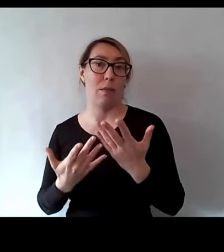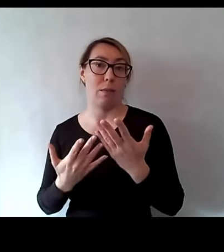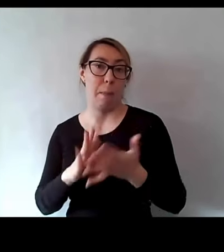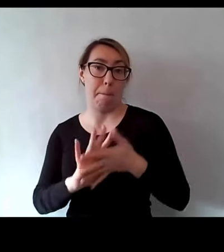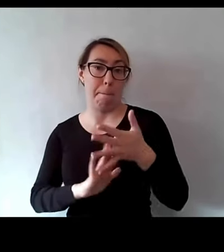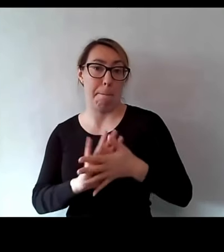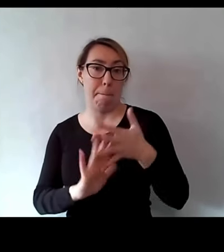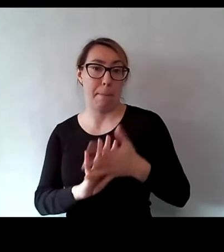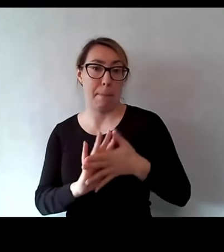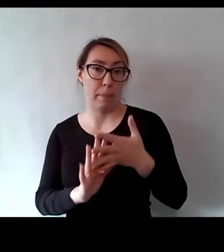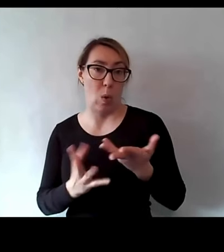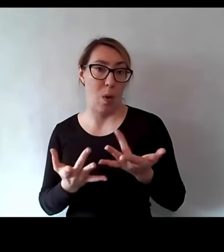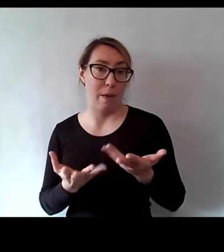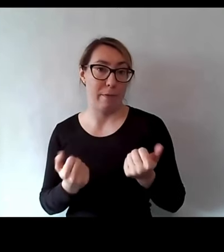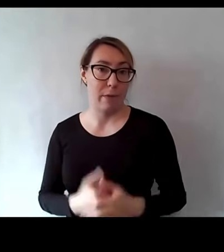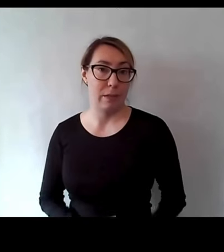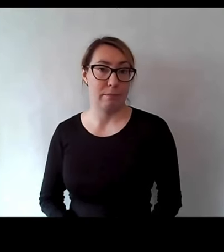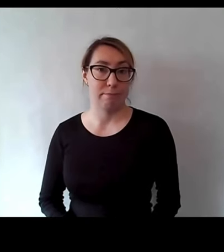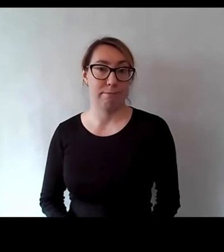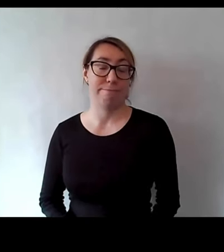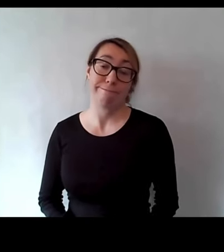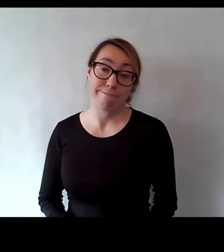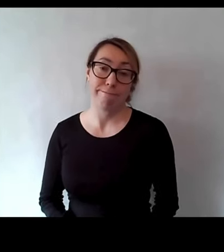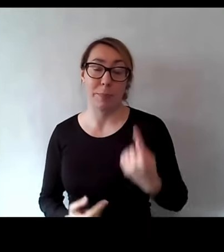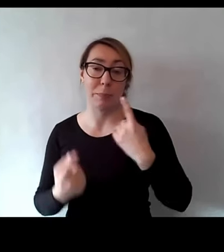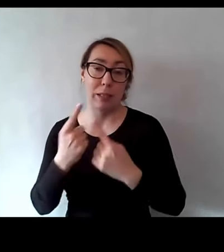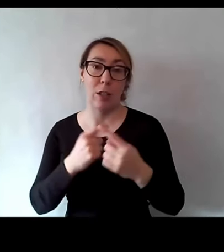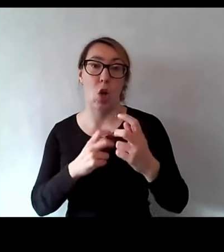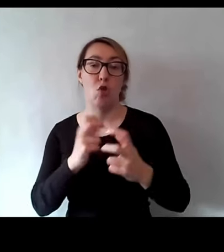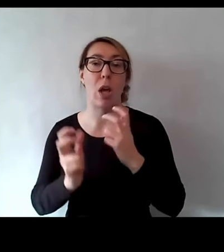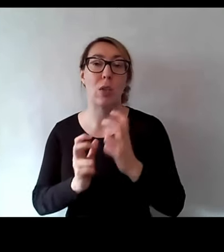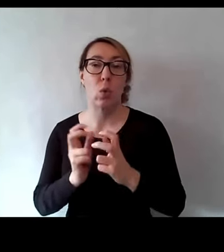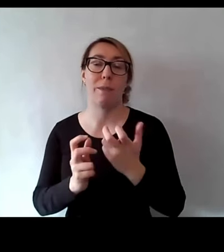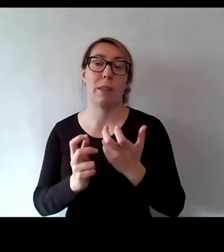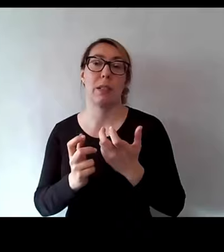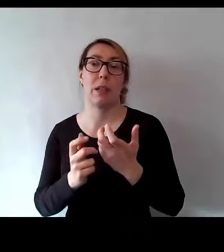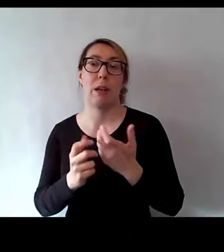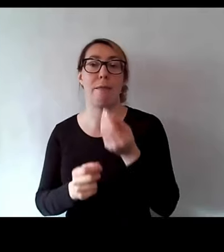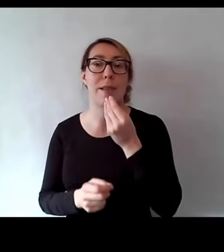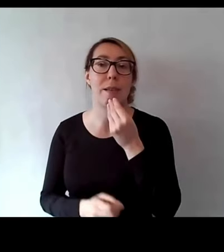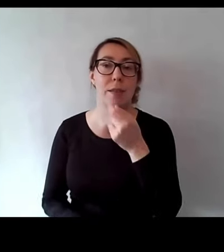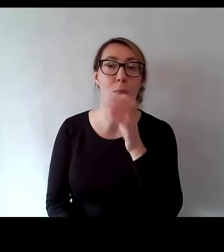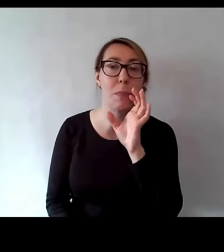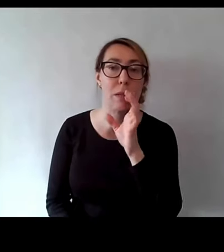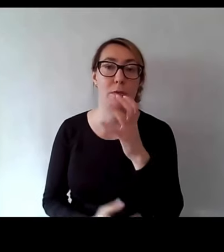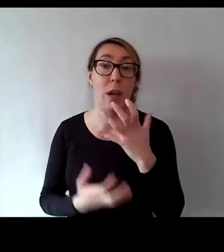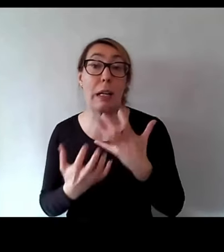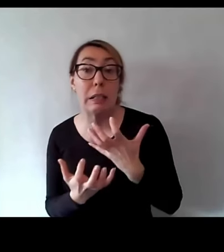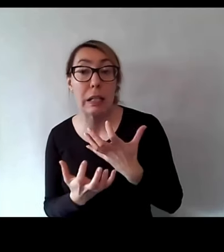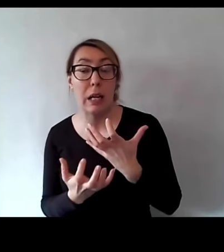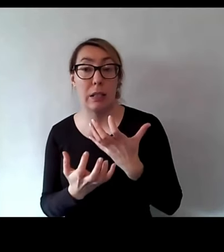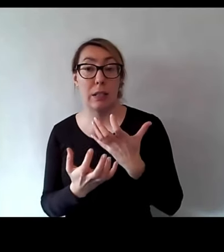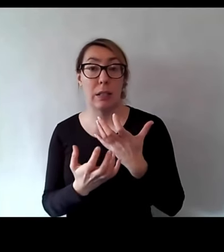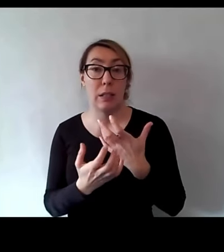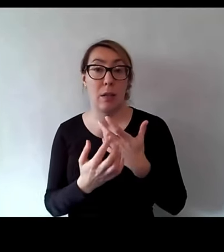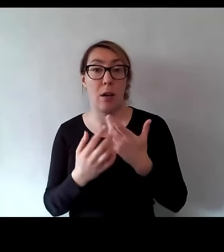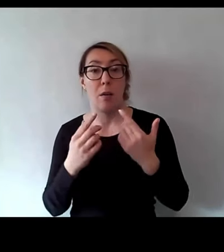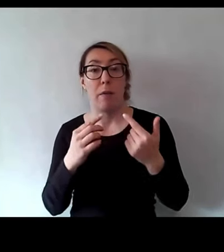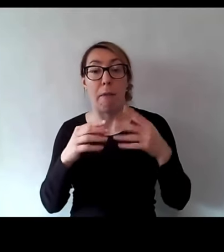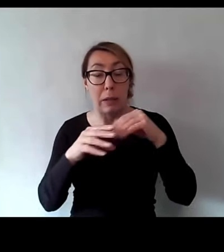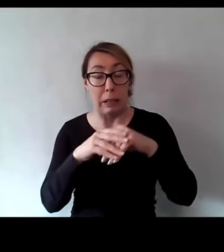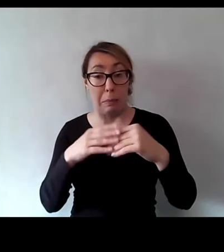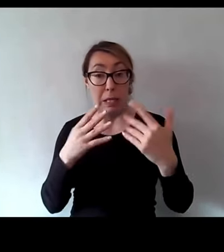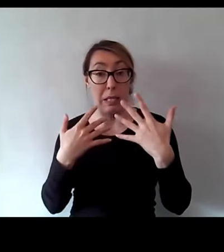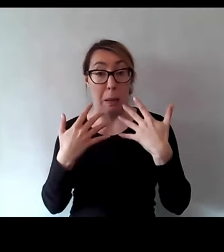o język migowy, więc no myślę, że czasownik jeść, pić, chcieć ujęty w spacerze